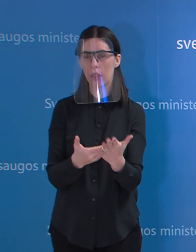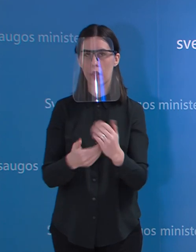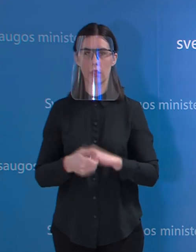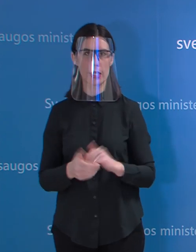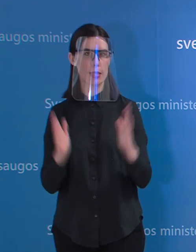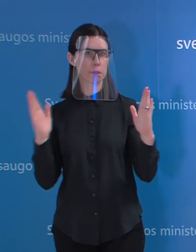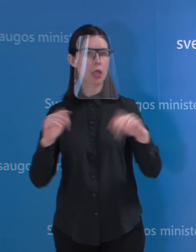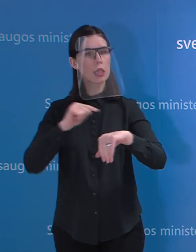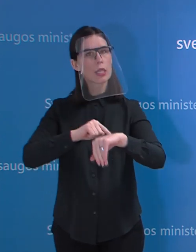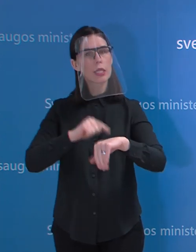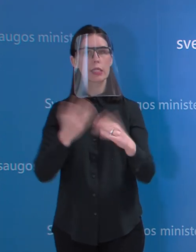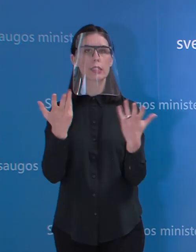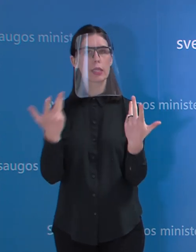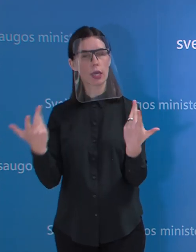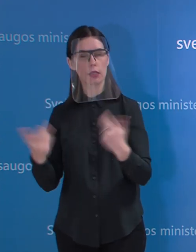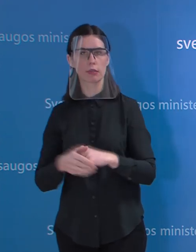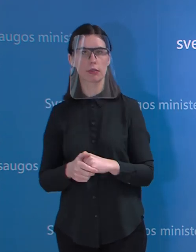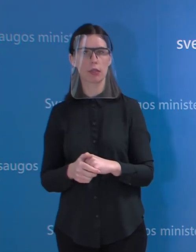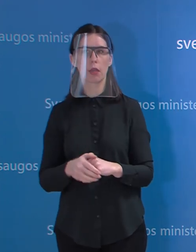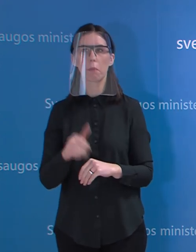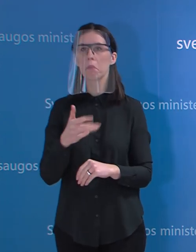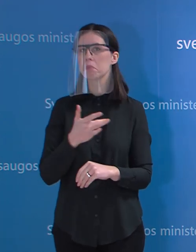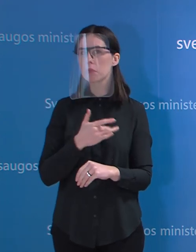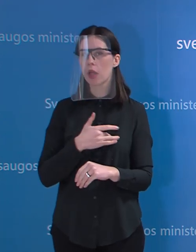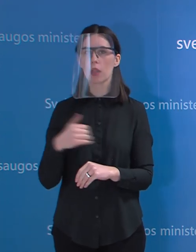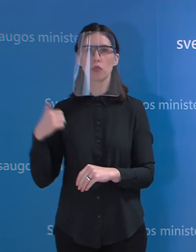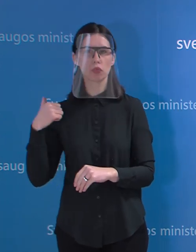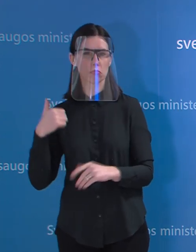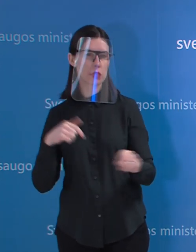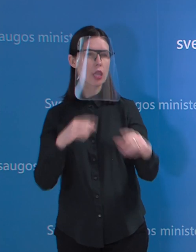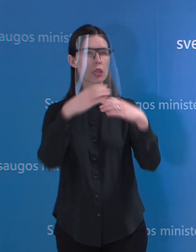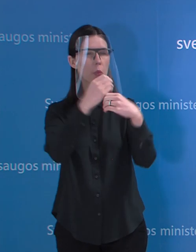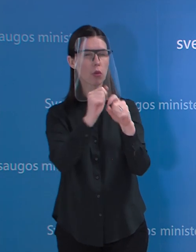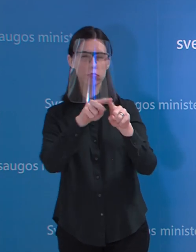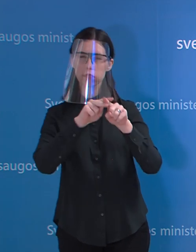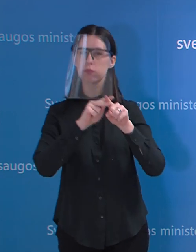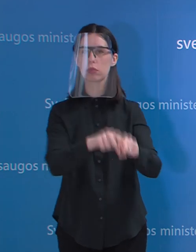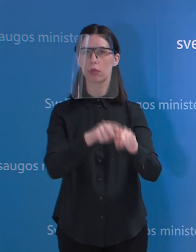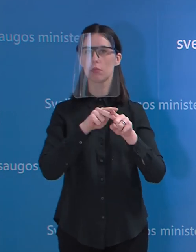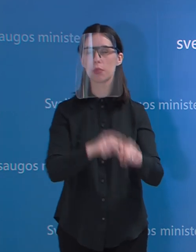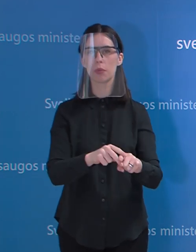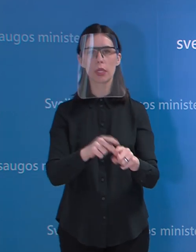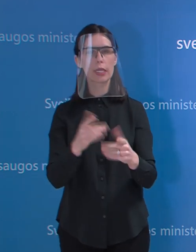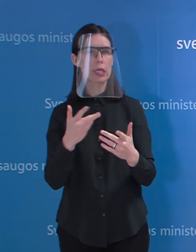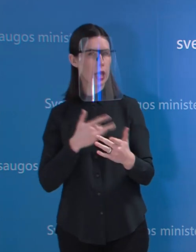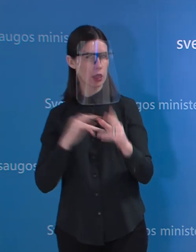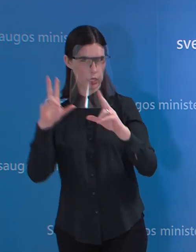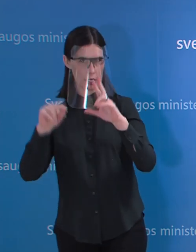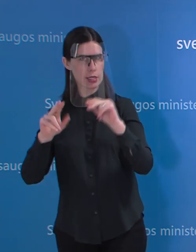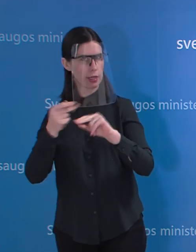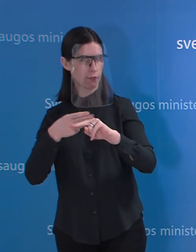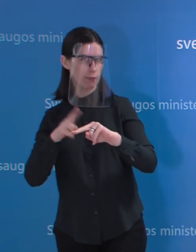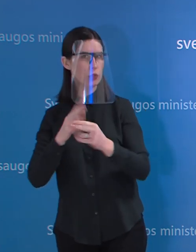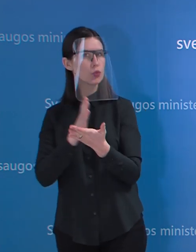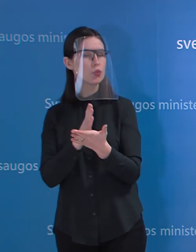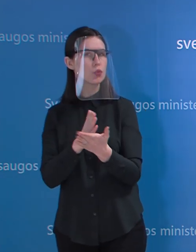pratestas dėl išaugusio apkrovimo ir ar tame nėra rizikos? Na,